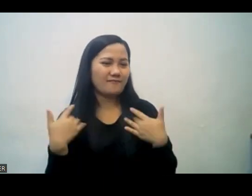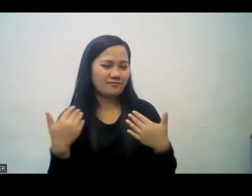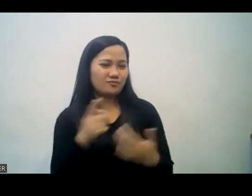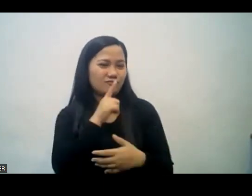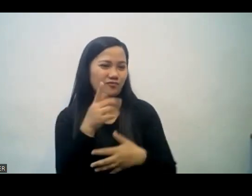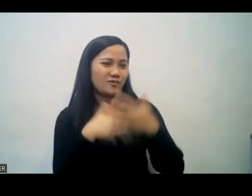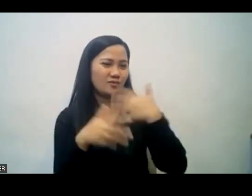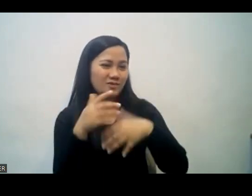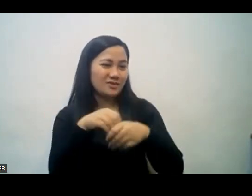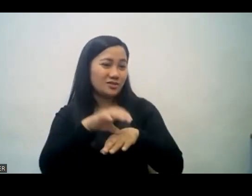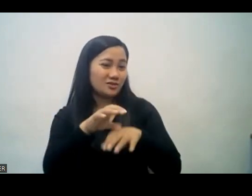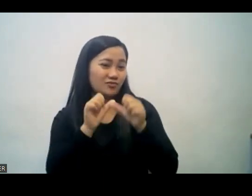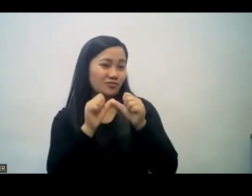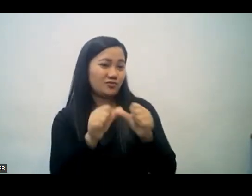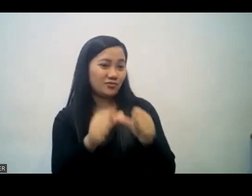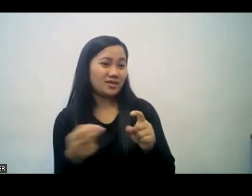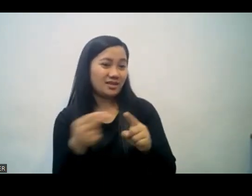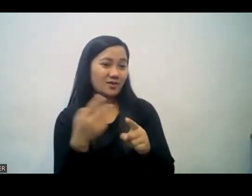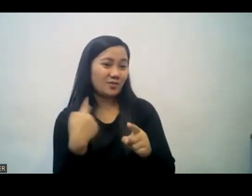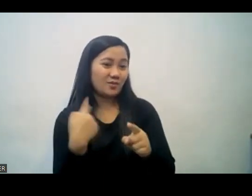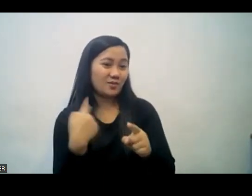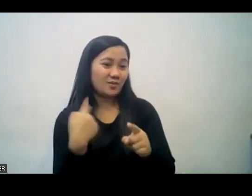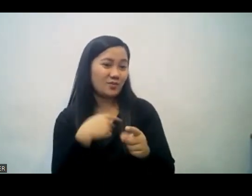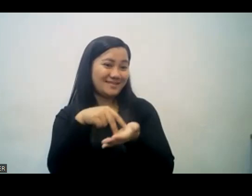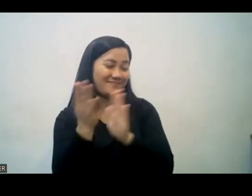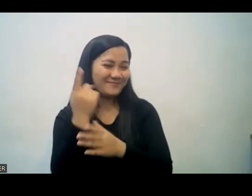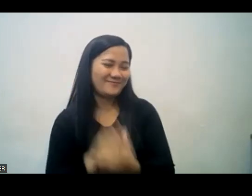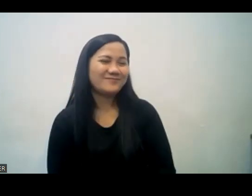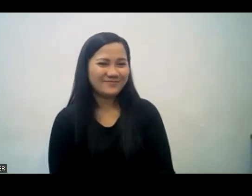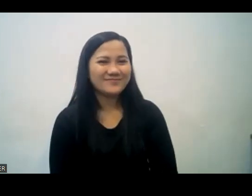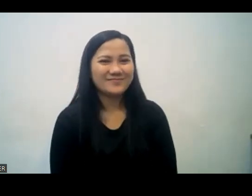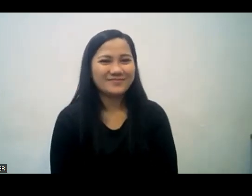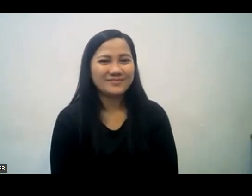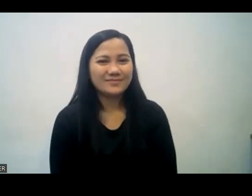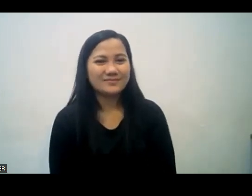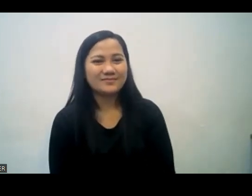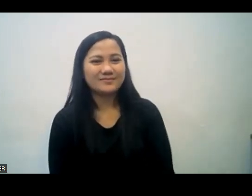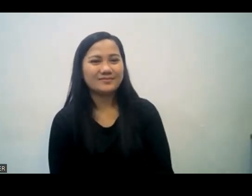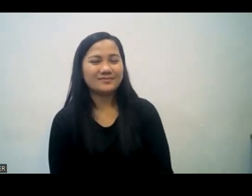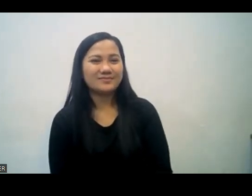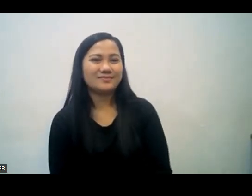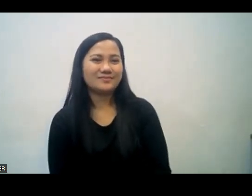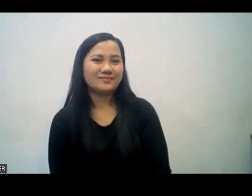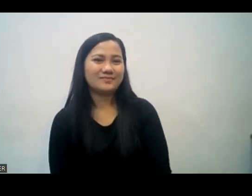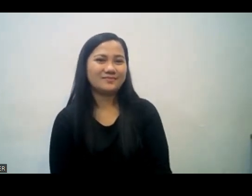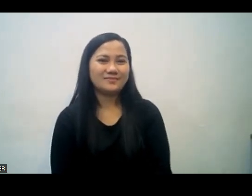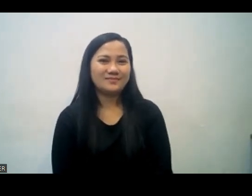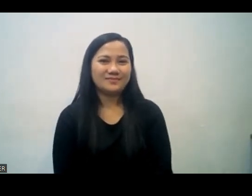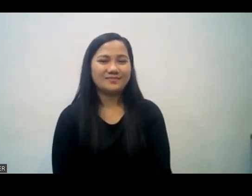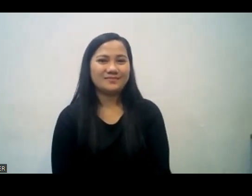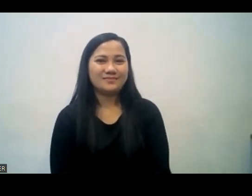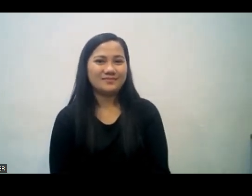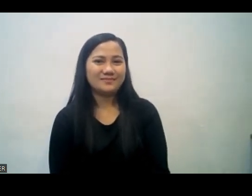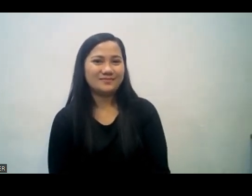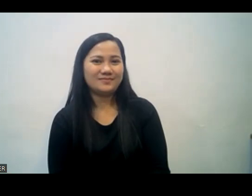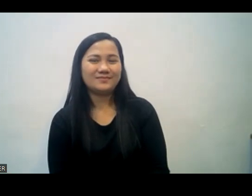continuously kaya nawa ay magkaroon po tayo ng tunay na fellowship sa church hanggang sa huli hanggang sa tayo ay tumayo